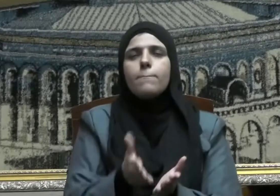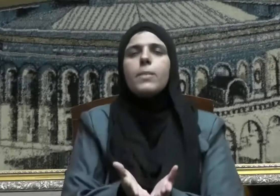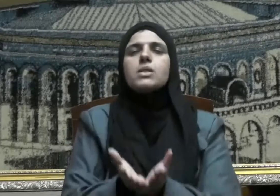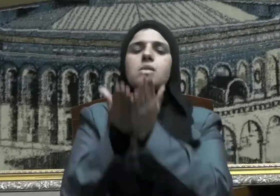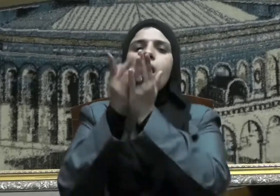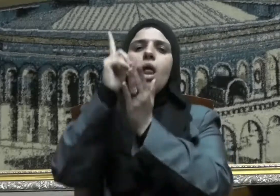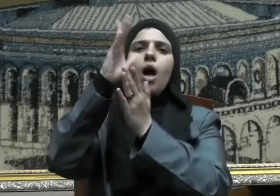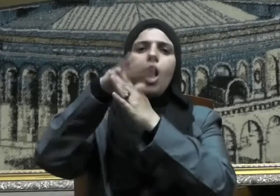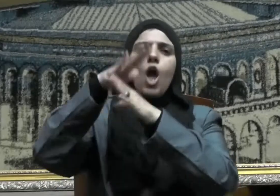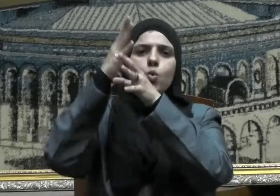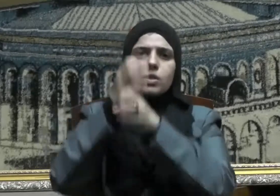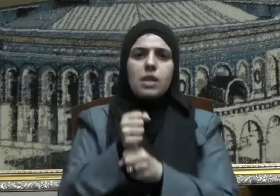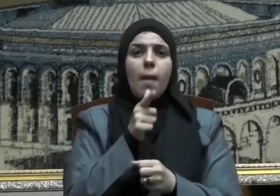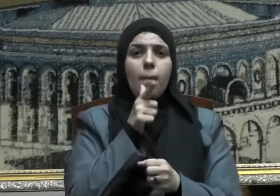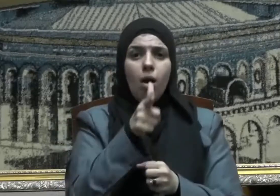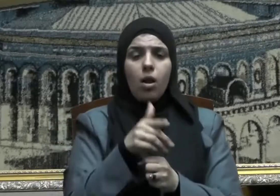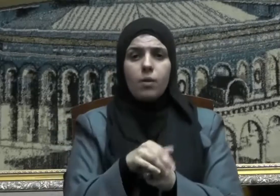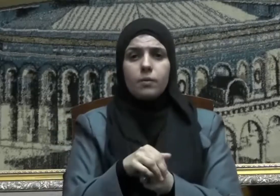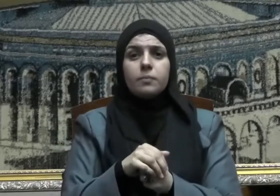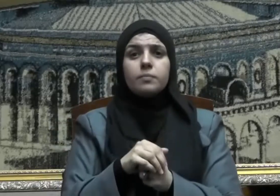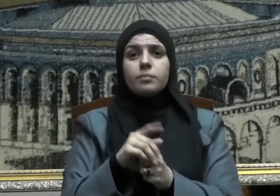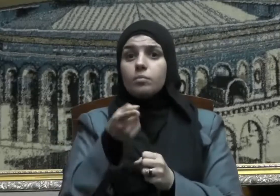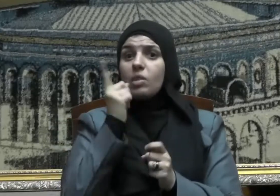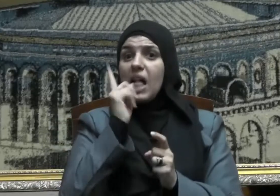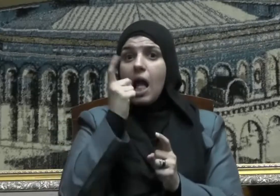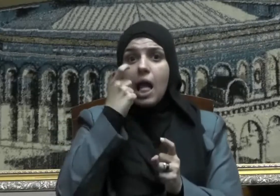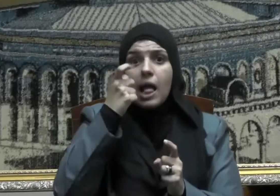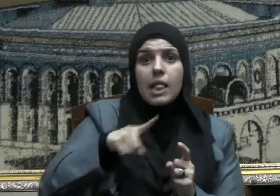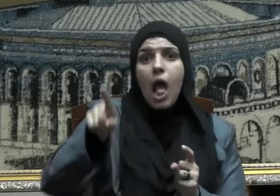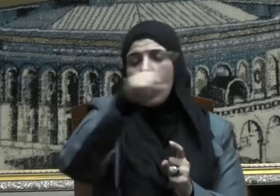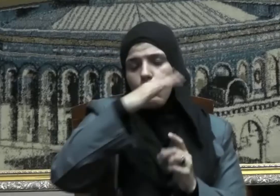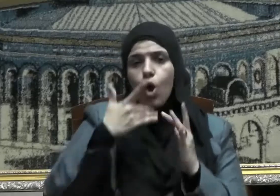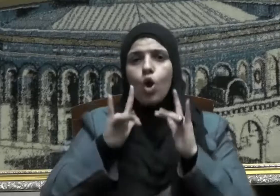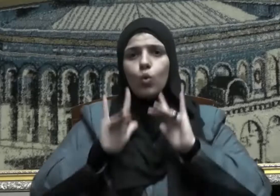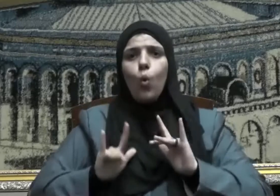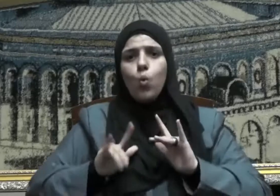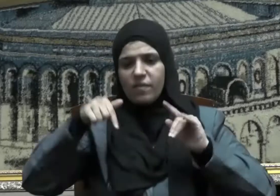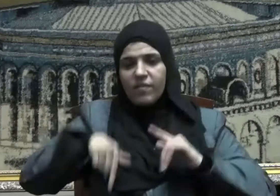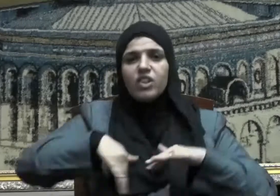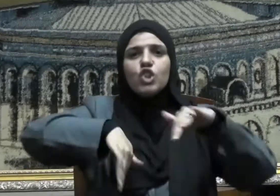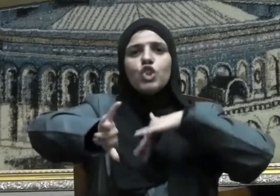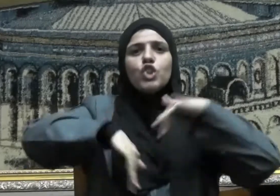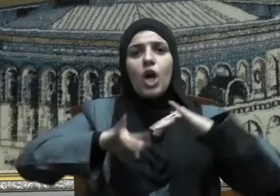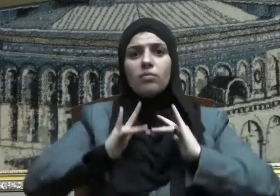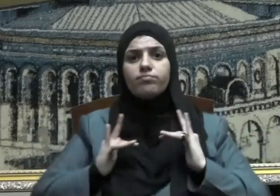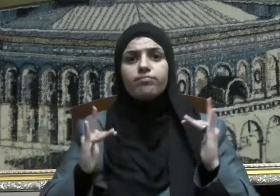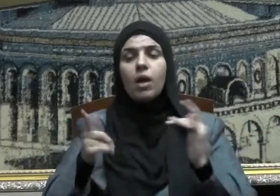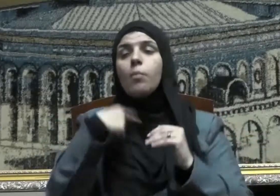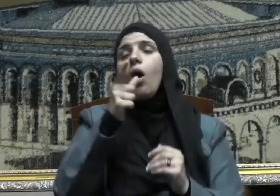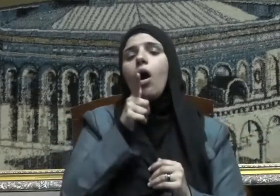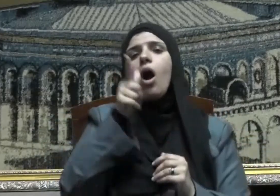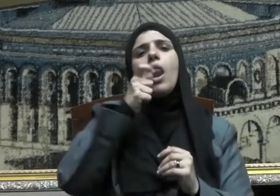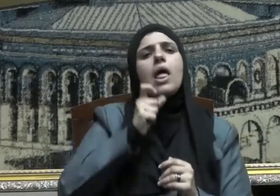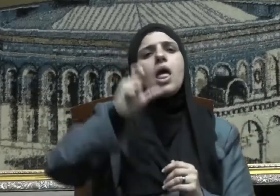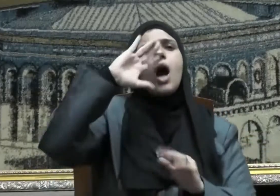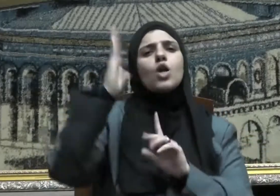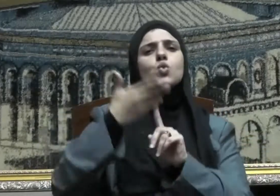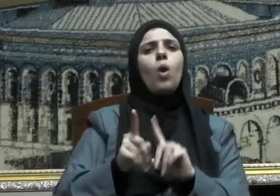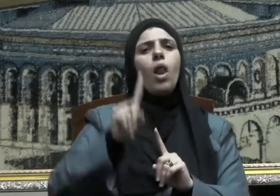قال رسول الله صلى الله عليه وسلم إياكم والجلوس على الطرقات فقالوا يا